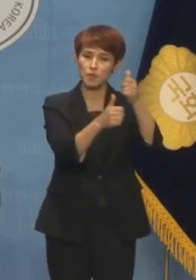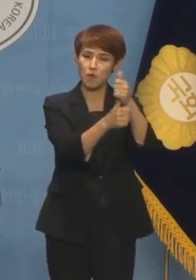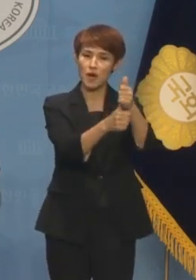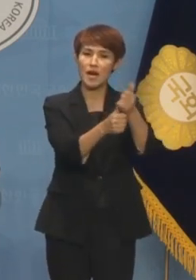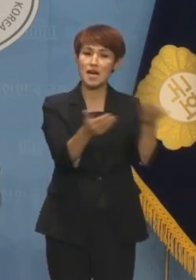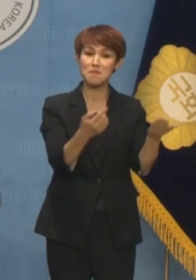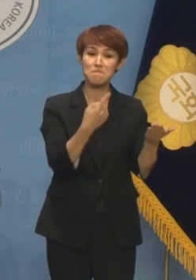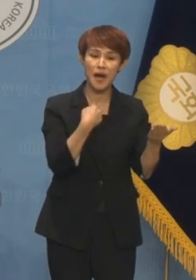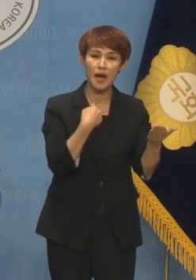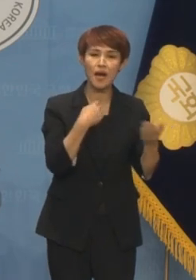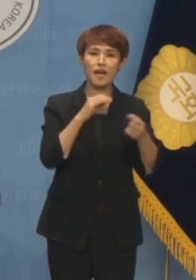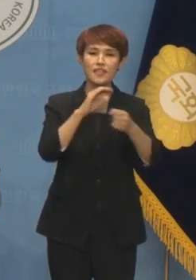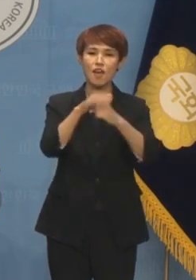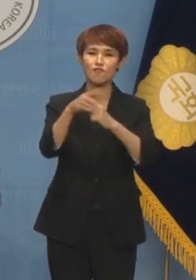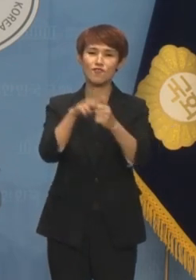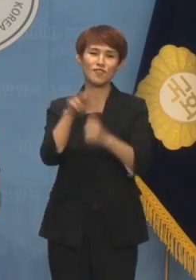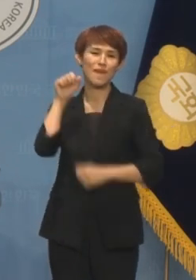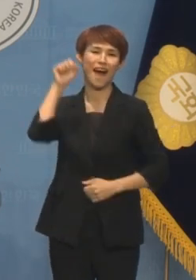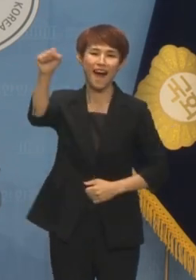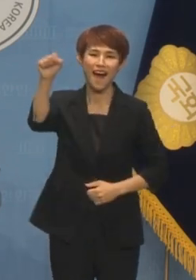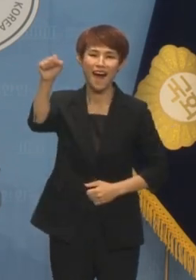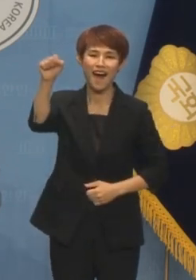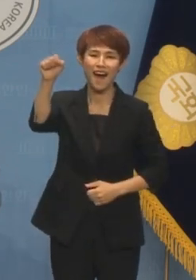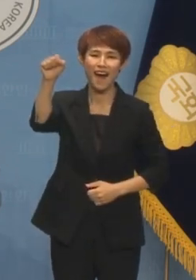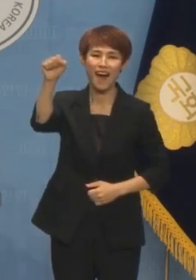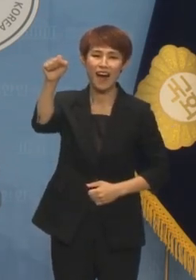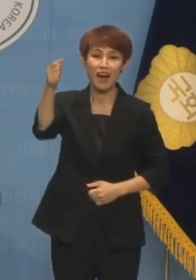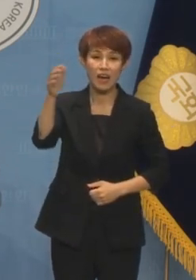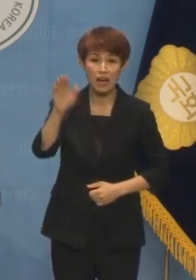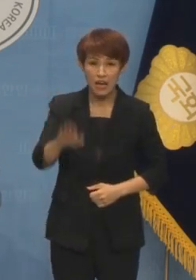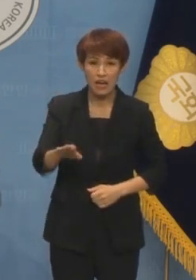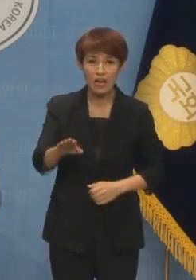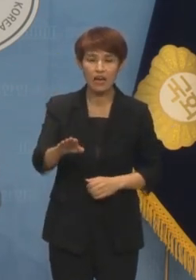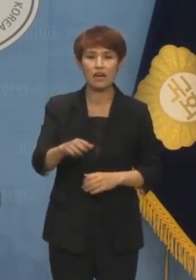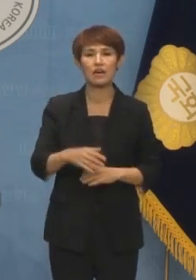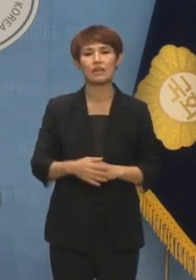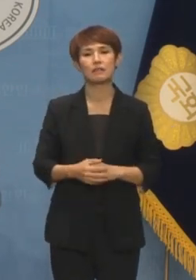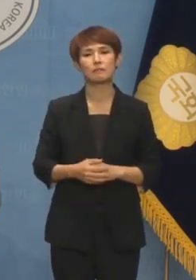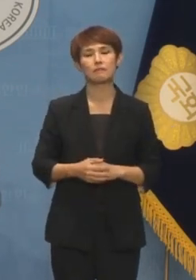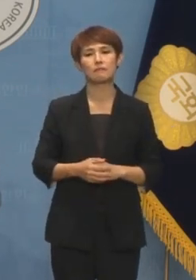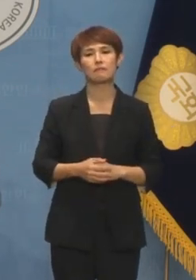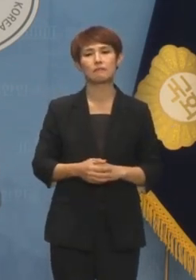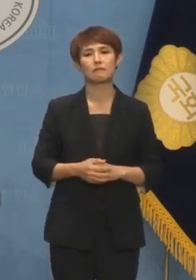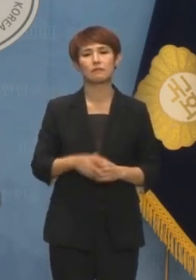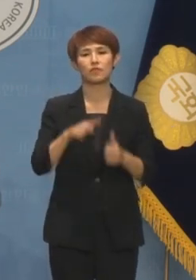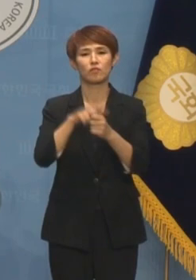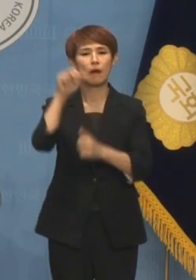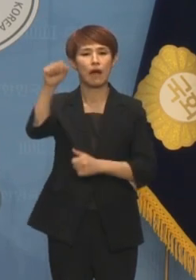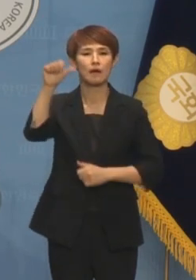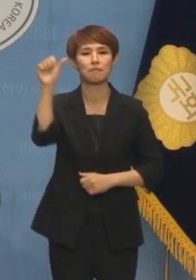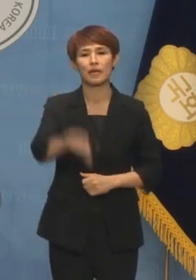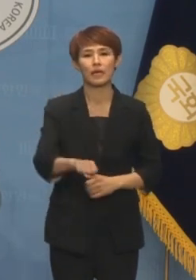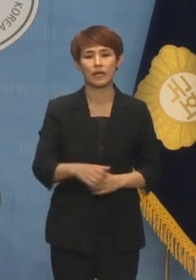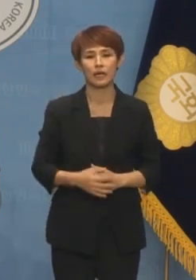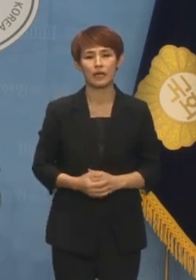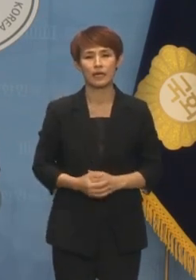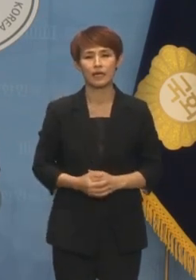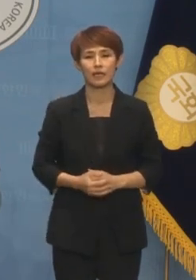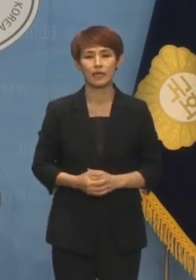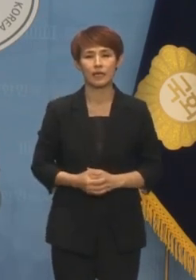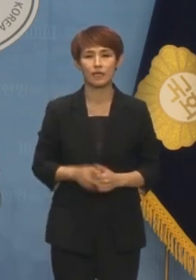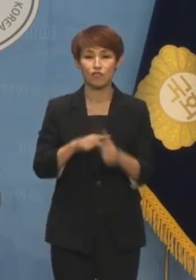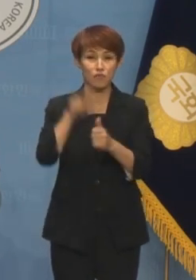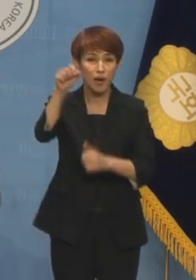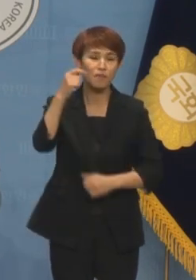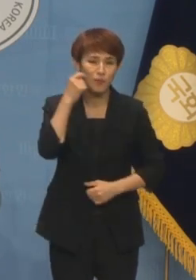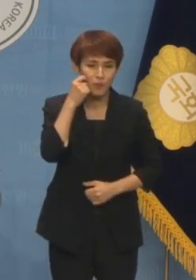대구 출마를 노렸으나 전략공천으로 결정돼 출마길이 막혔습니다 이원모